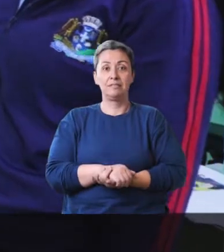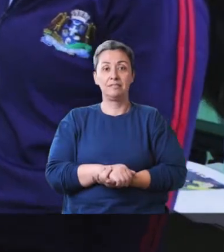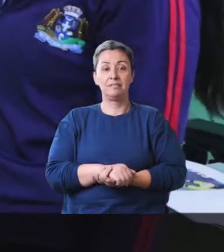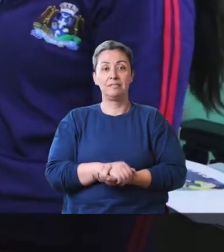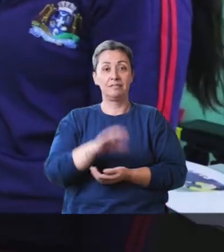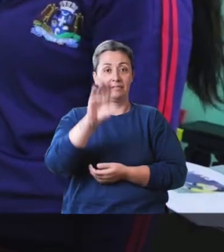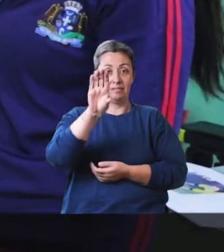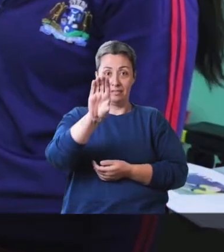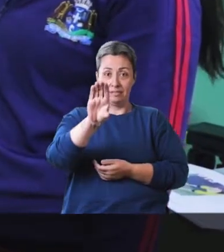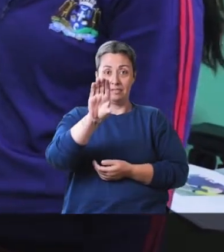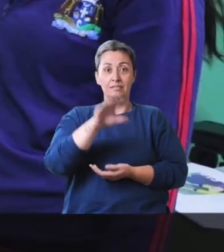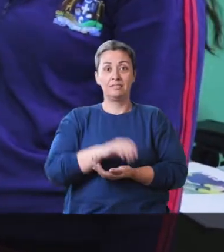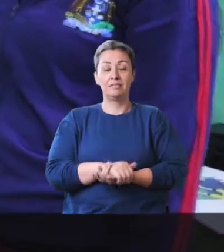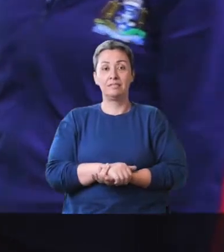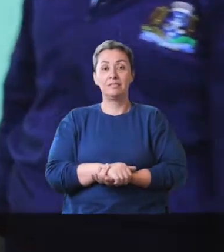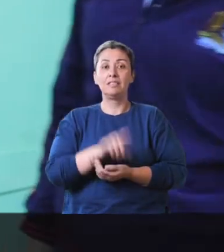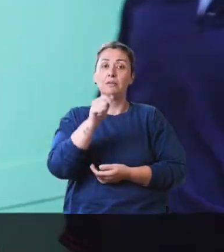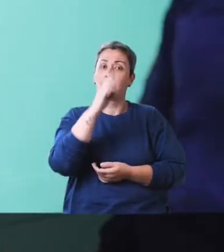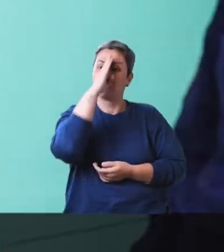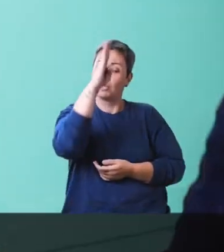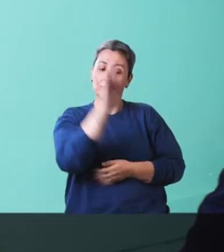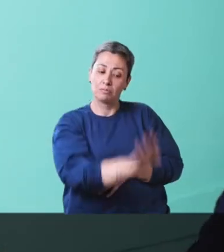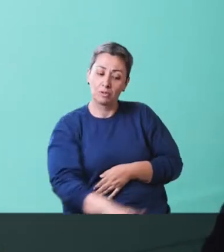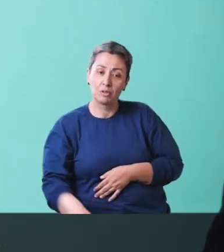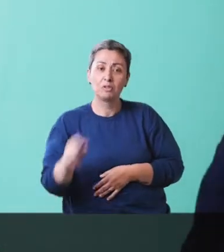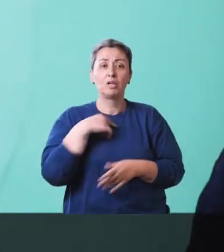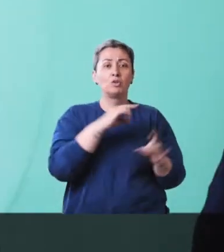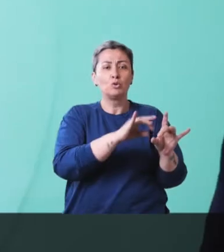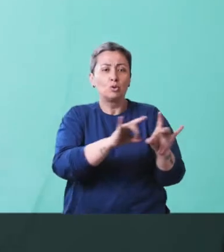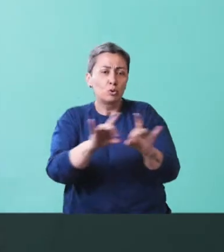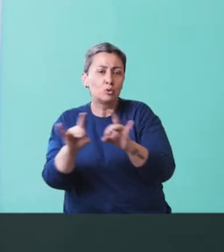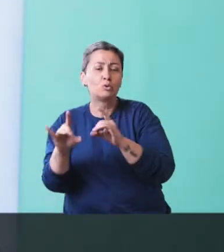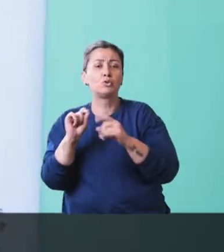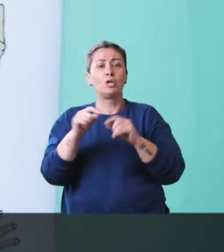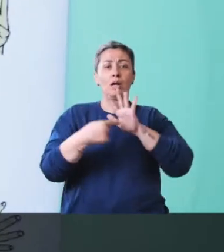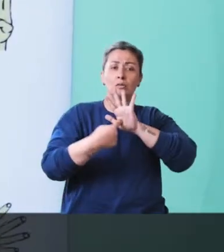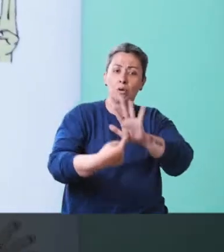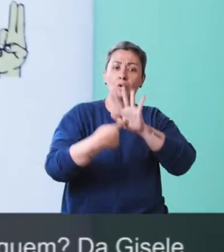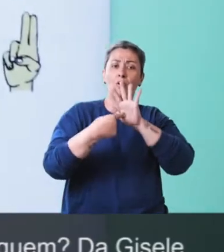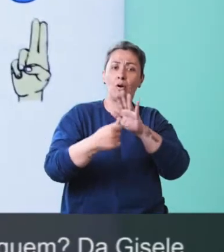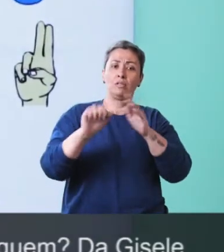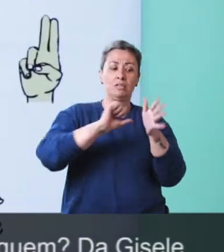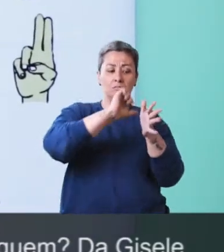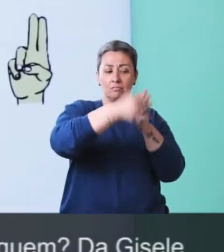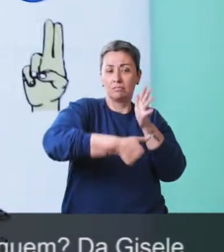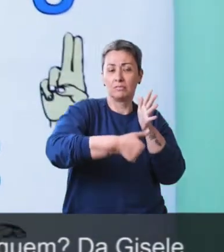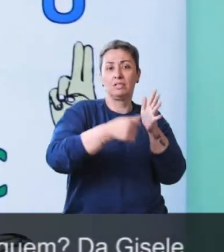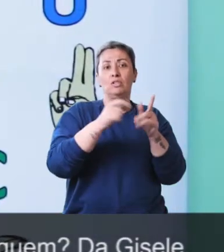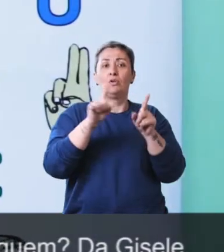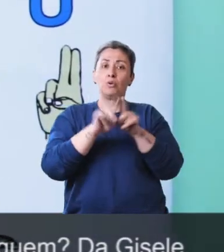o C, principalmente com os menores, diariamente a gente mostra a configuração de